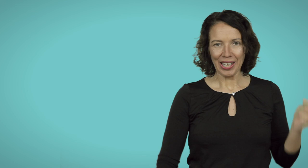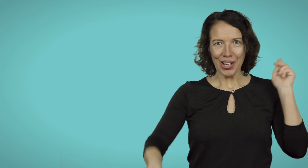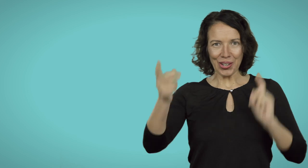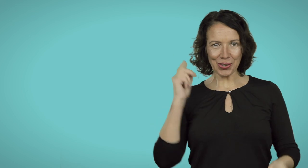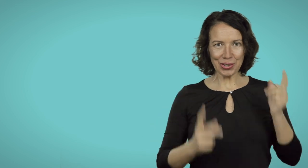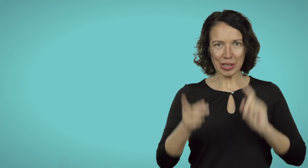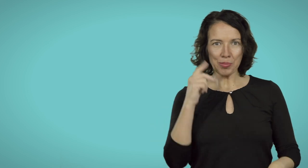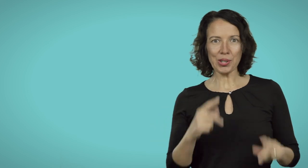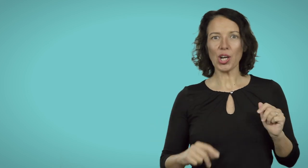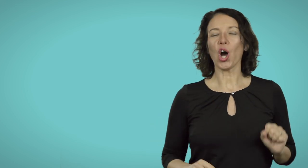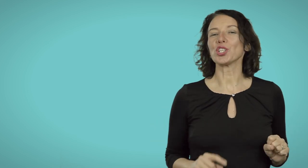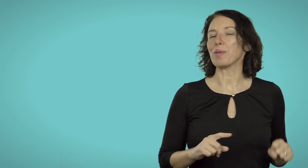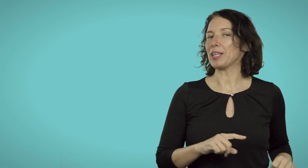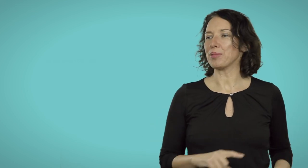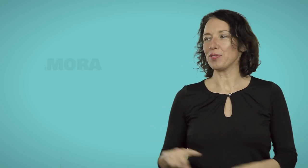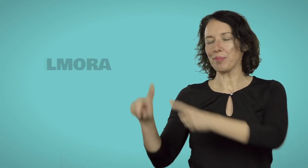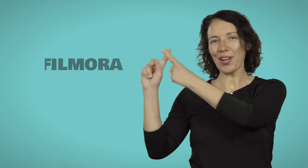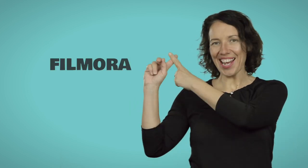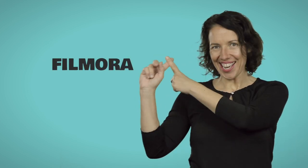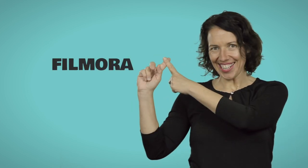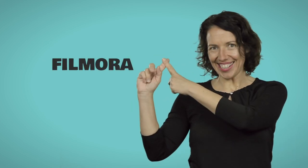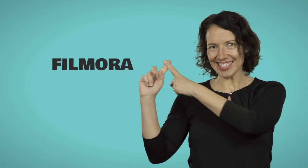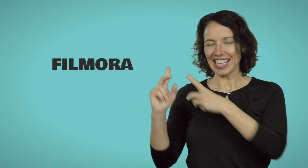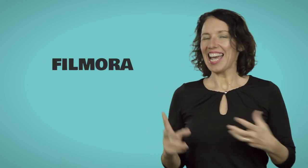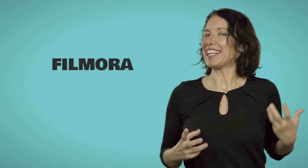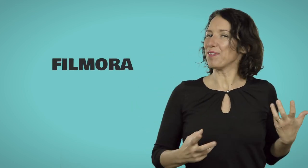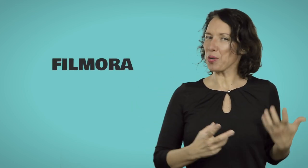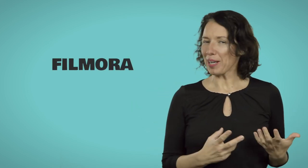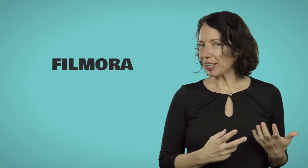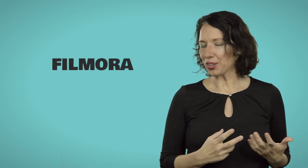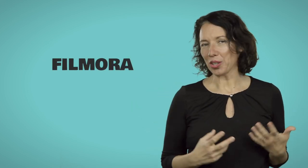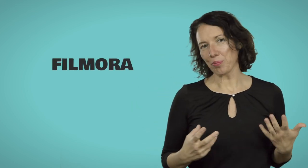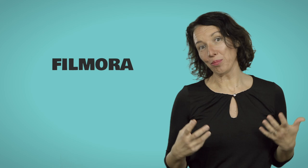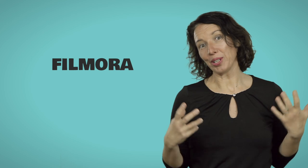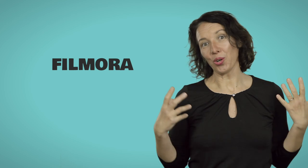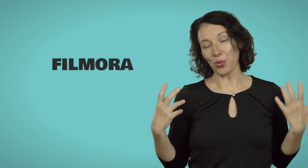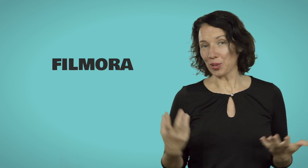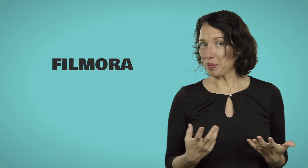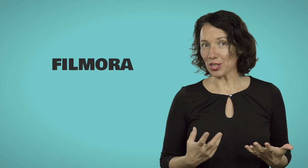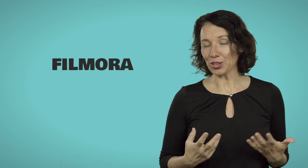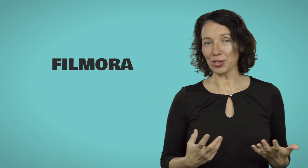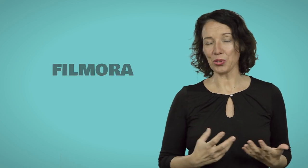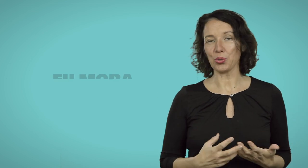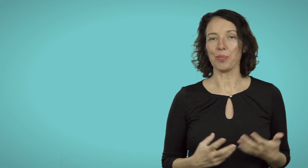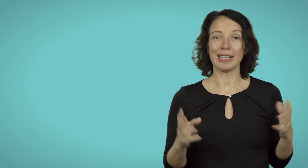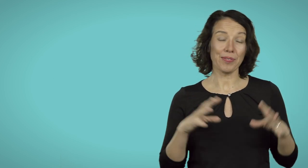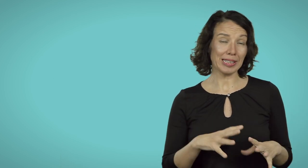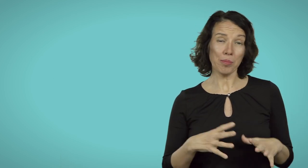Rullo di tamburi, oggi parliamo di Filmora X. È davvero parecchio che non pubblico un episodio di YouTube e nel frattempo